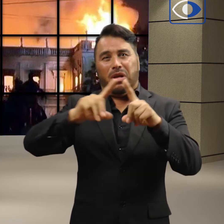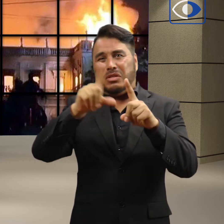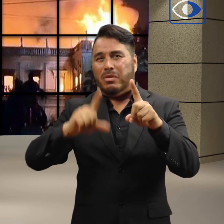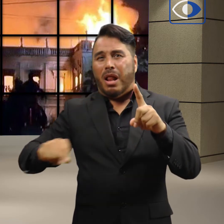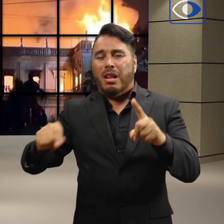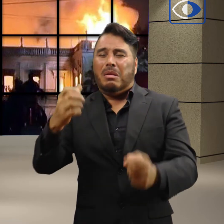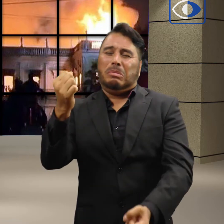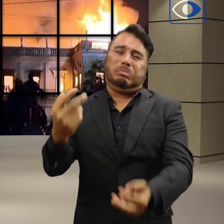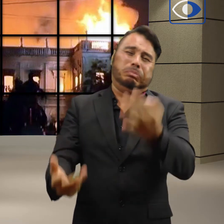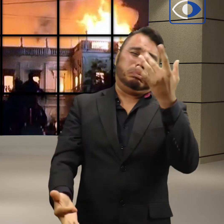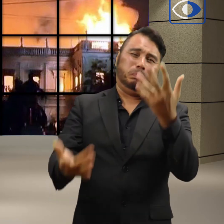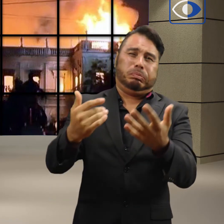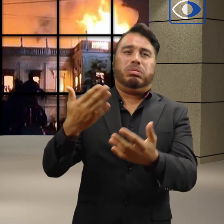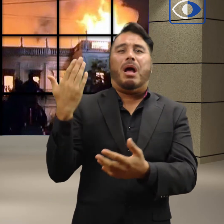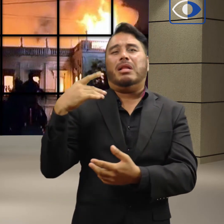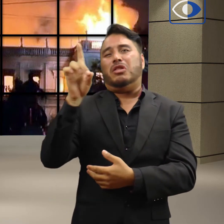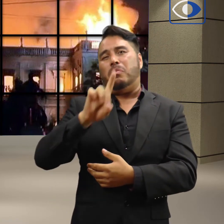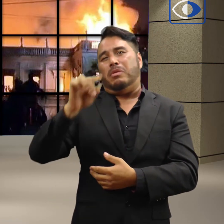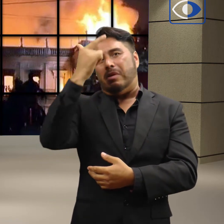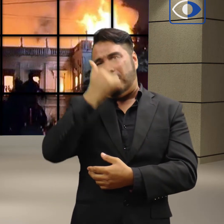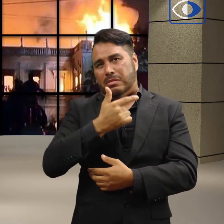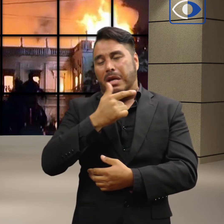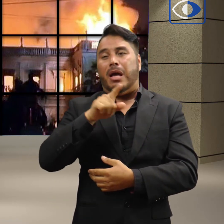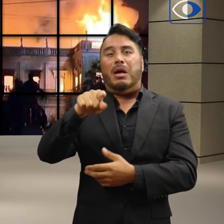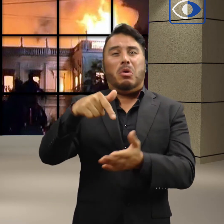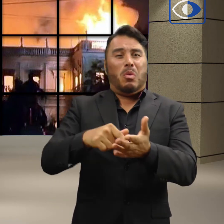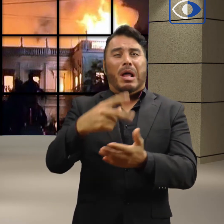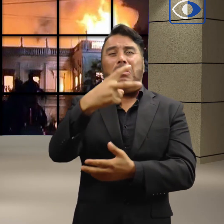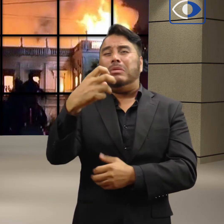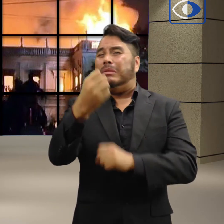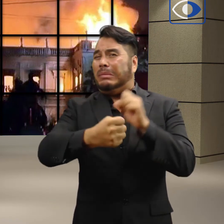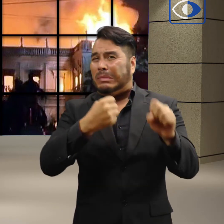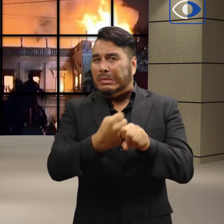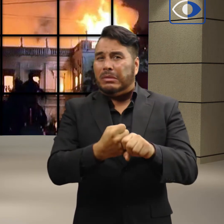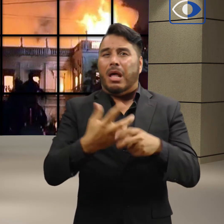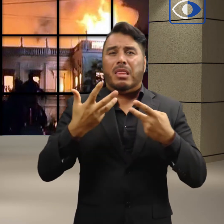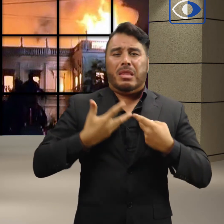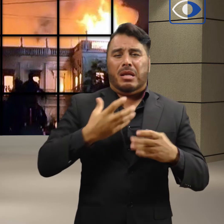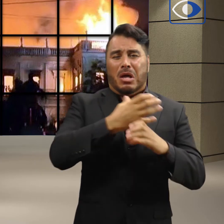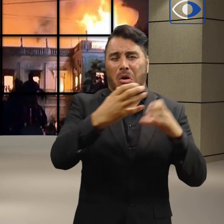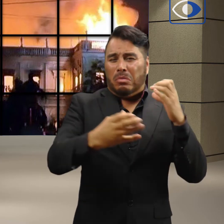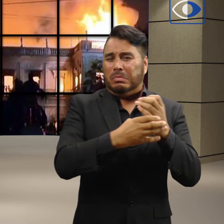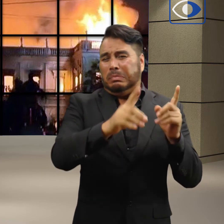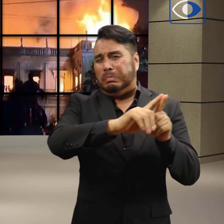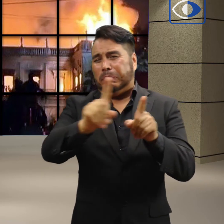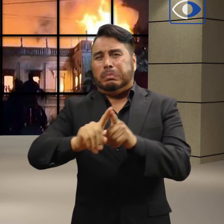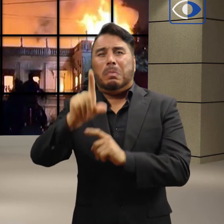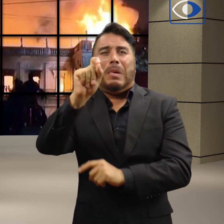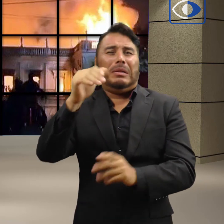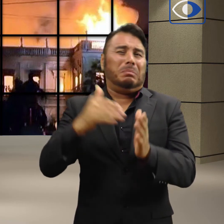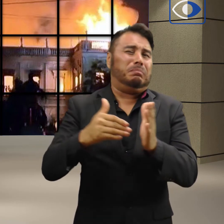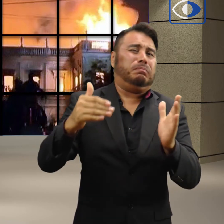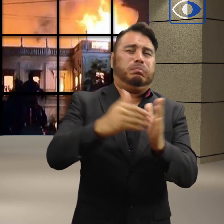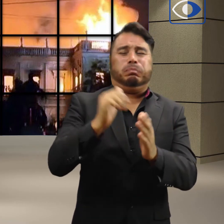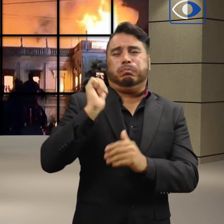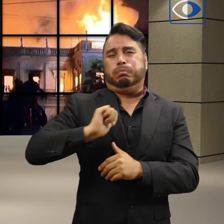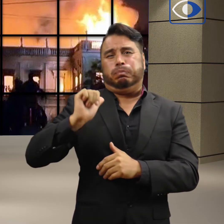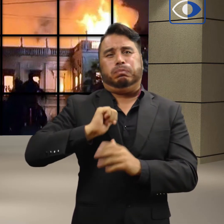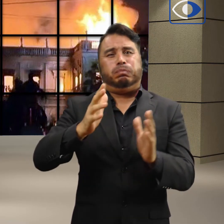domingo por la noche. La institución, de más de 200 años, albergaba al menos 20 millones de piezas antiguas.